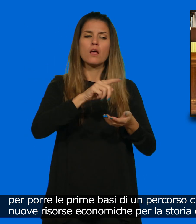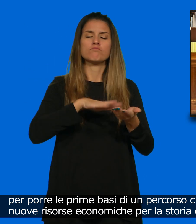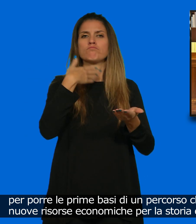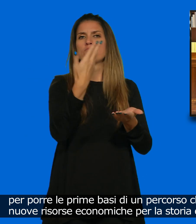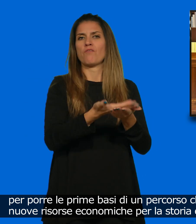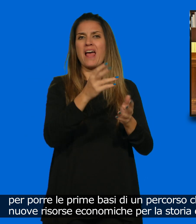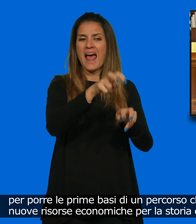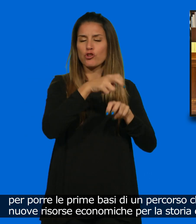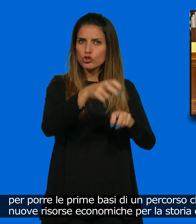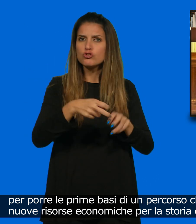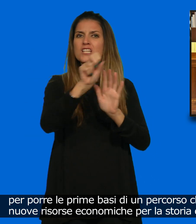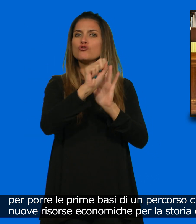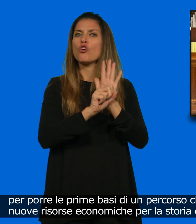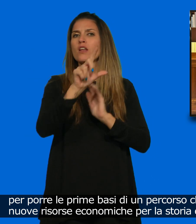per la storia e l'archeologia di lecce